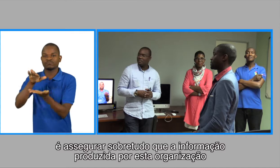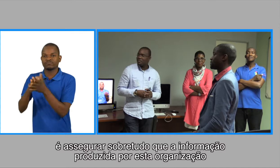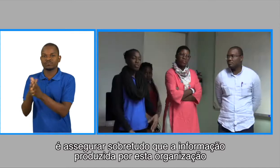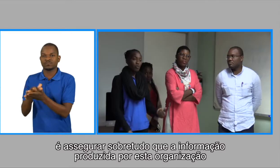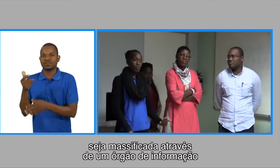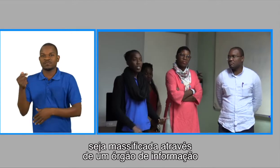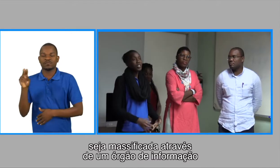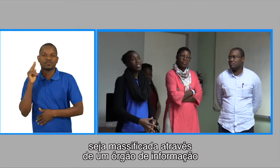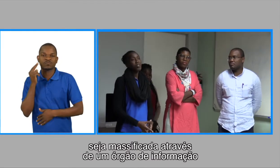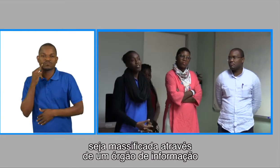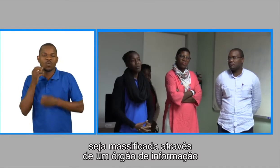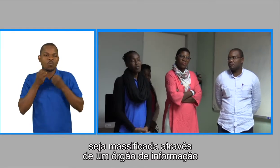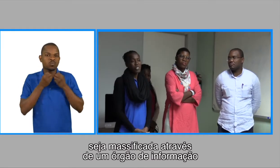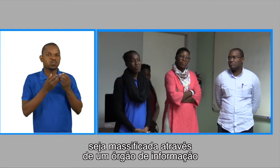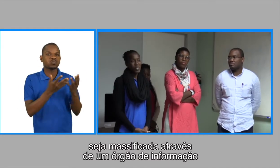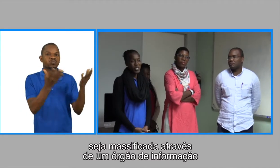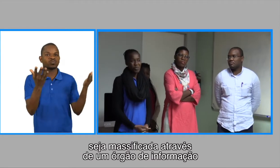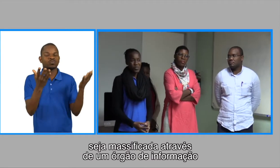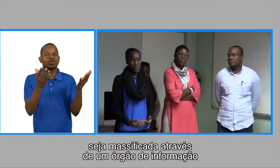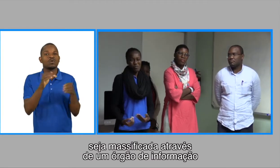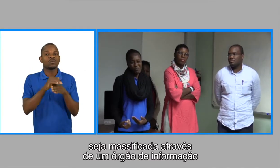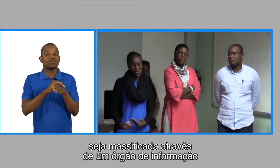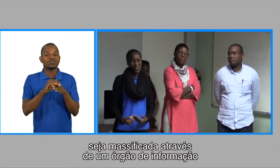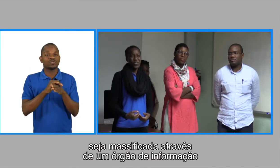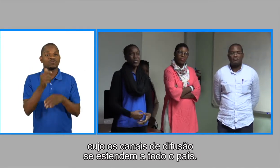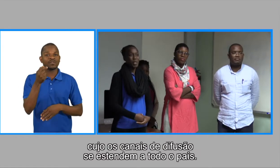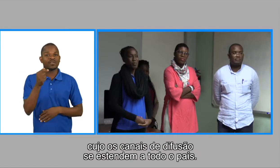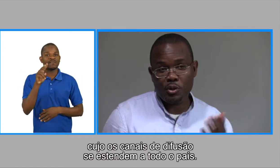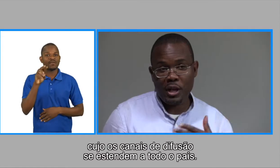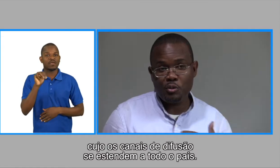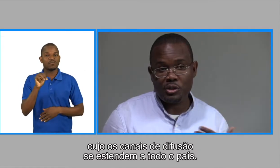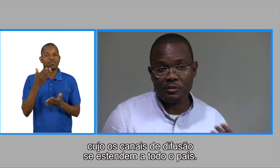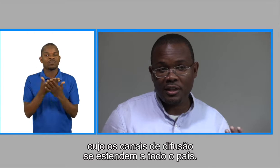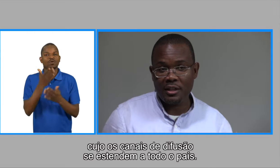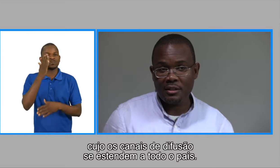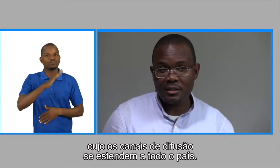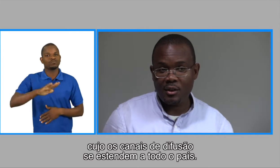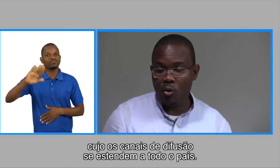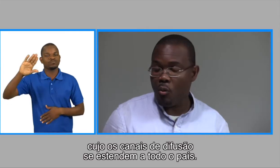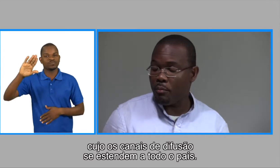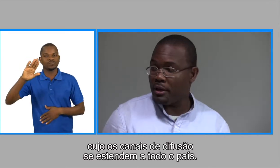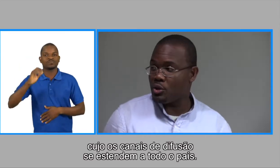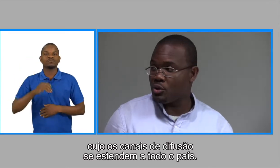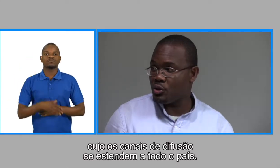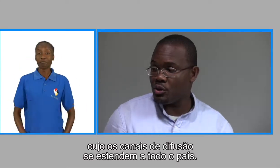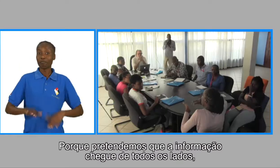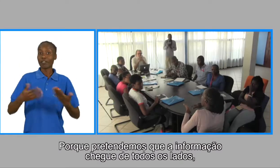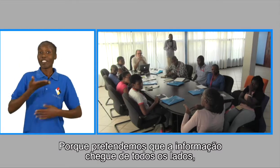televisão seja massificada através de um órgão de informação cujos canais de difusão se estendem a todo o país. Porque